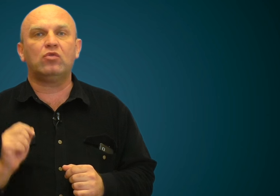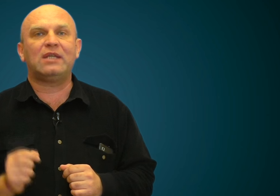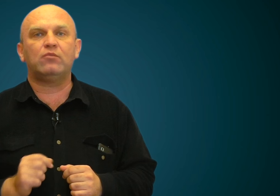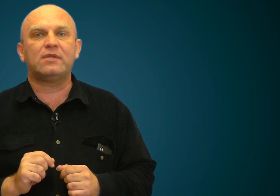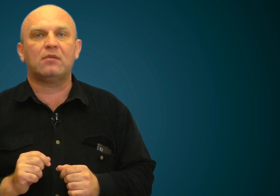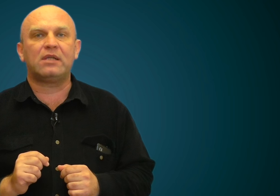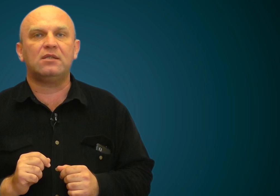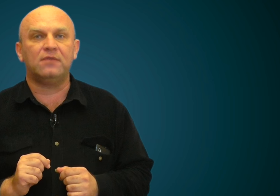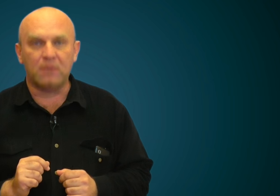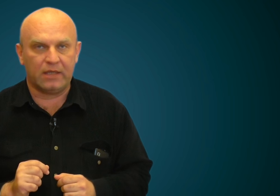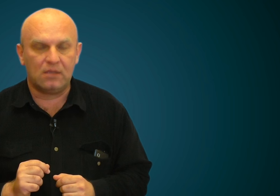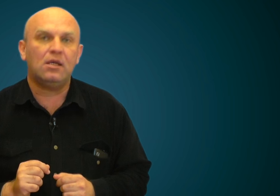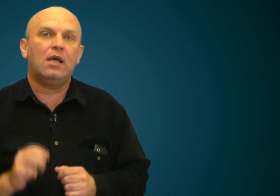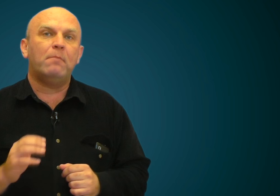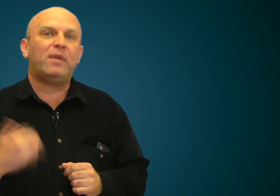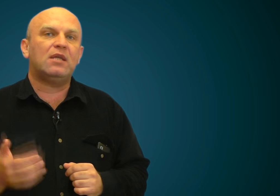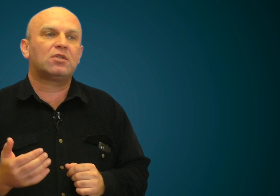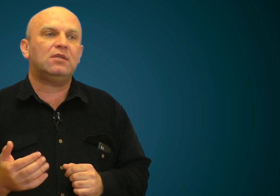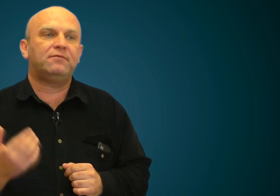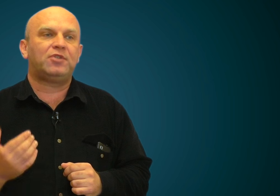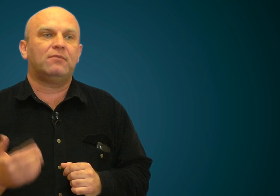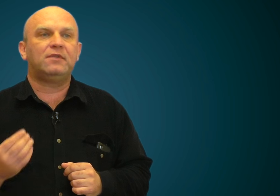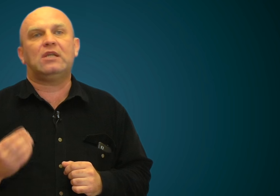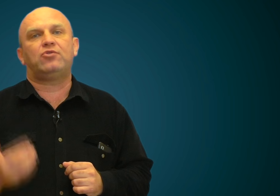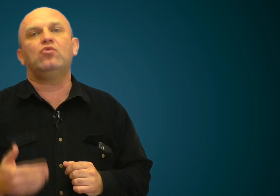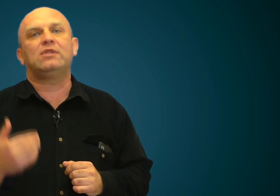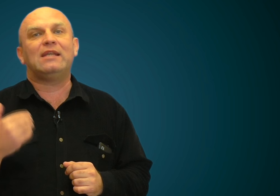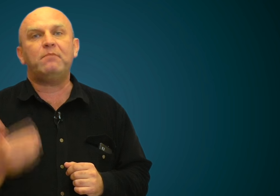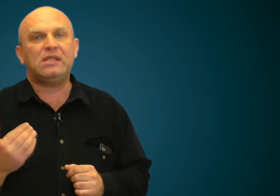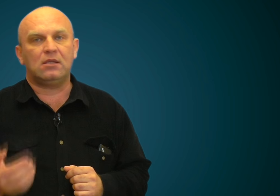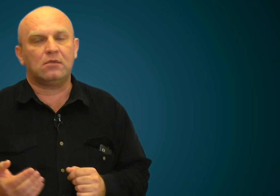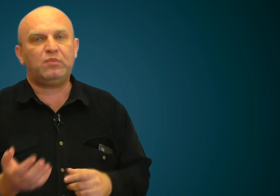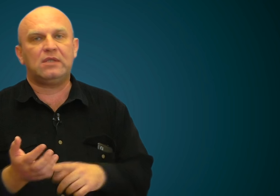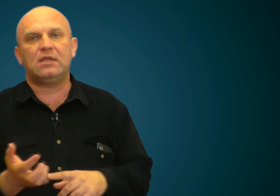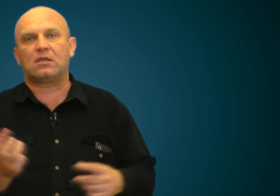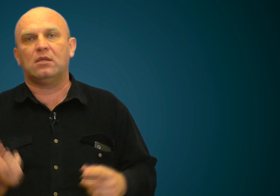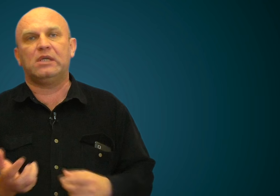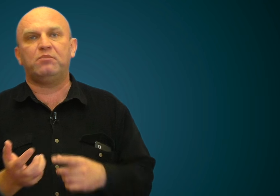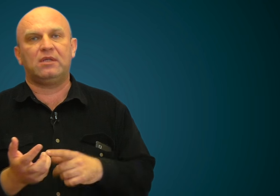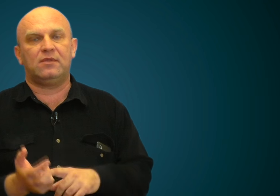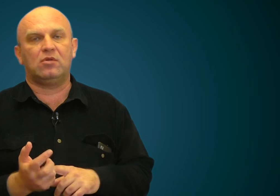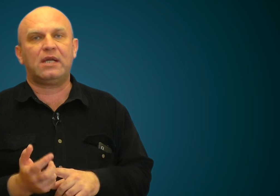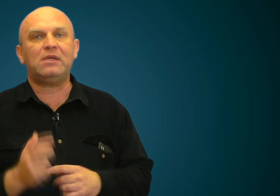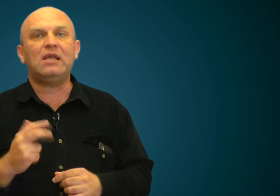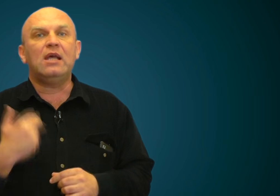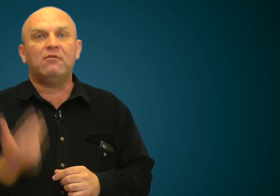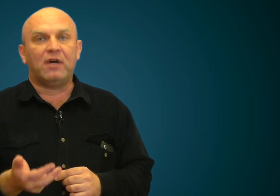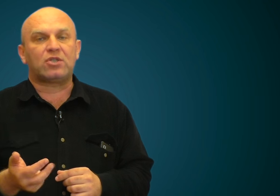требуется обратить внимание, прежде чем вы начнете репетировать перед зеркалом или перед видеокамерой ваше